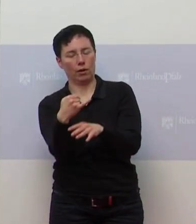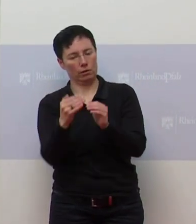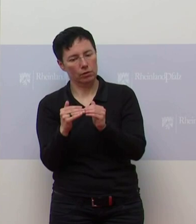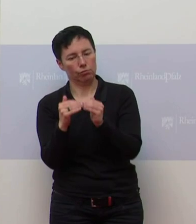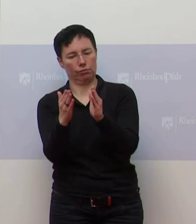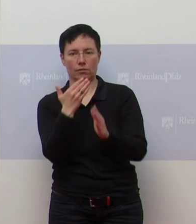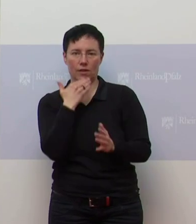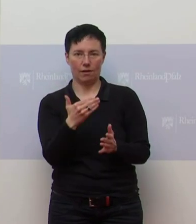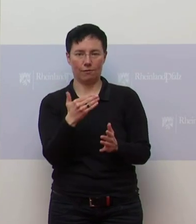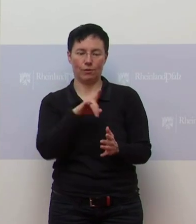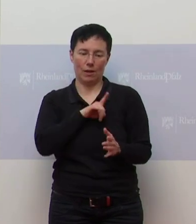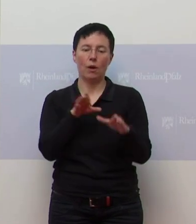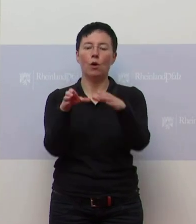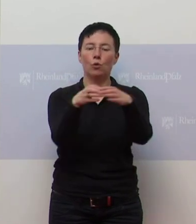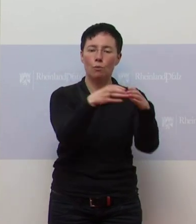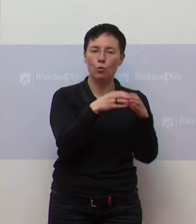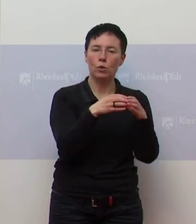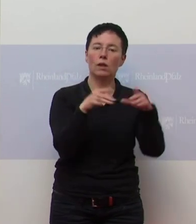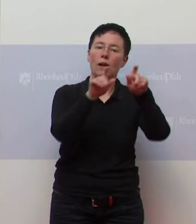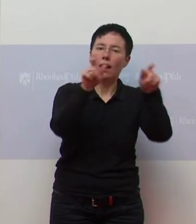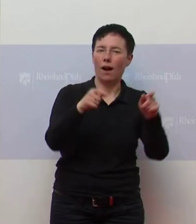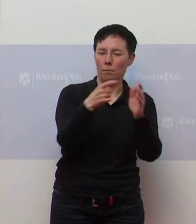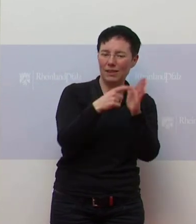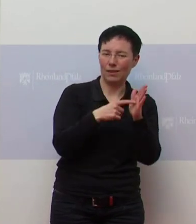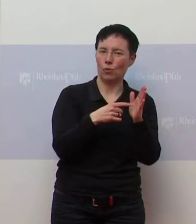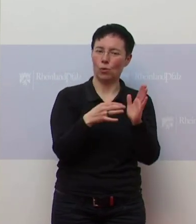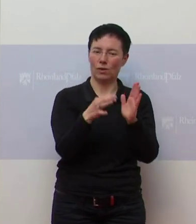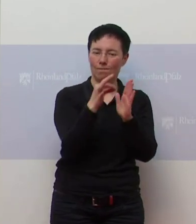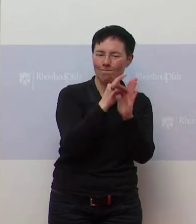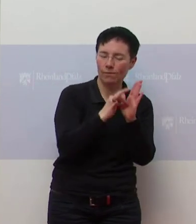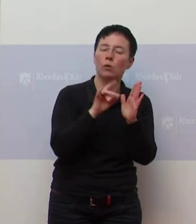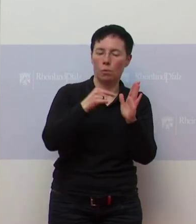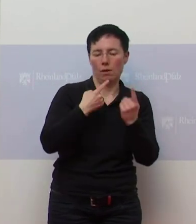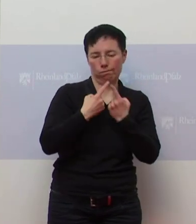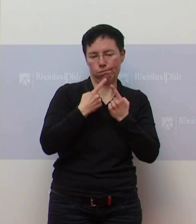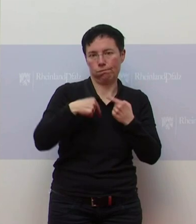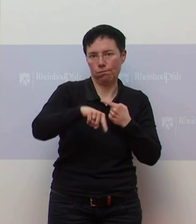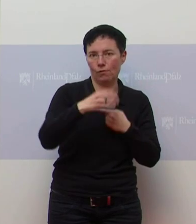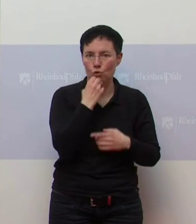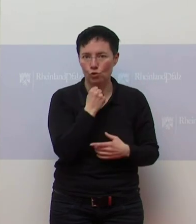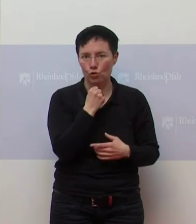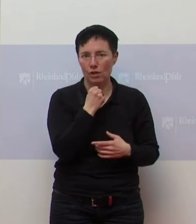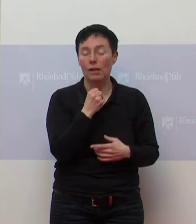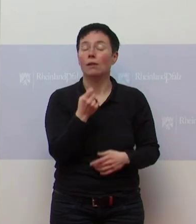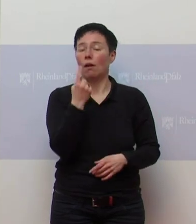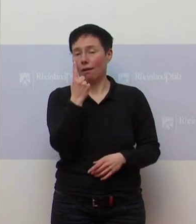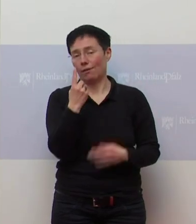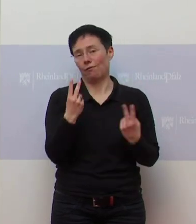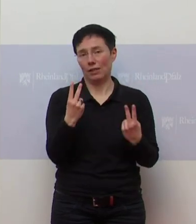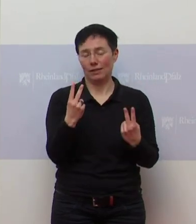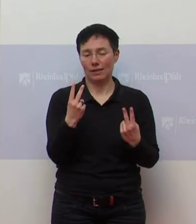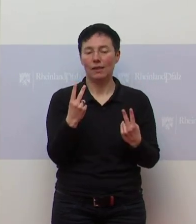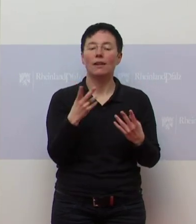über die Rahmenbedingungen und die Eckpfeiler dazu sprechen. Ein Baustein dazu wird auch sein, dass wir die